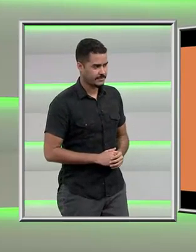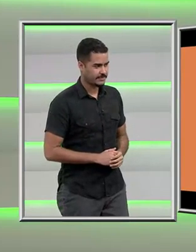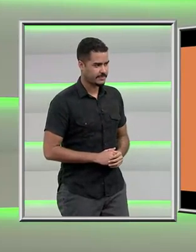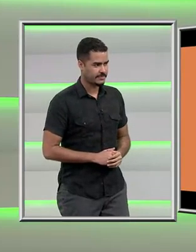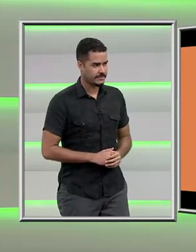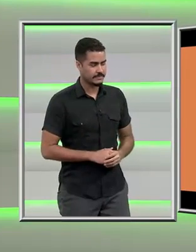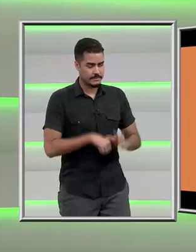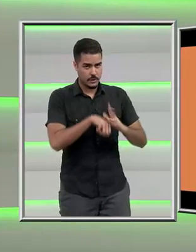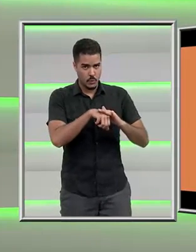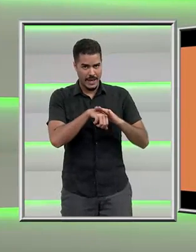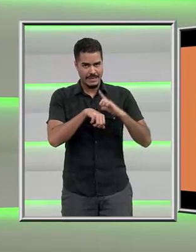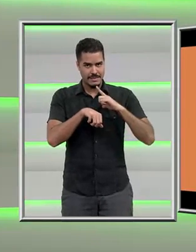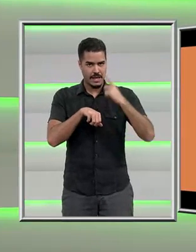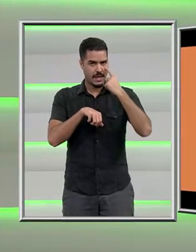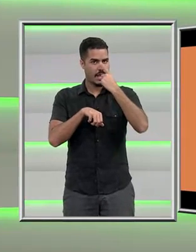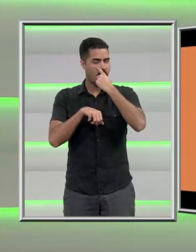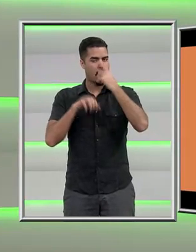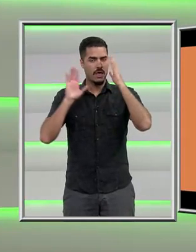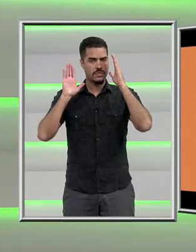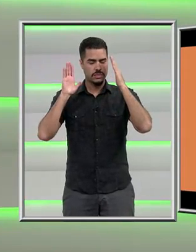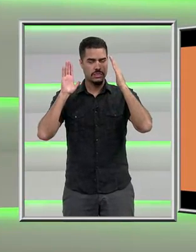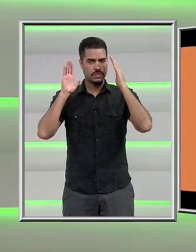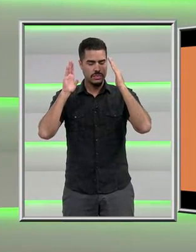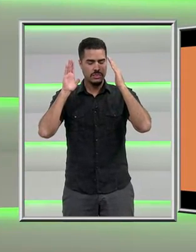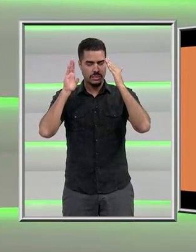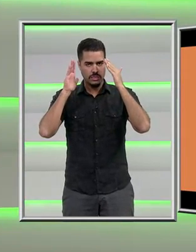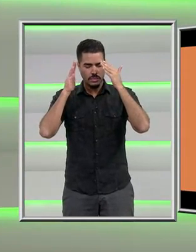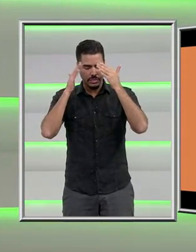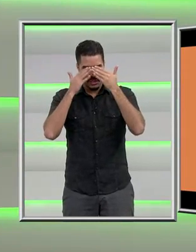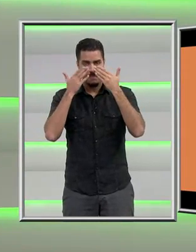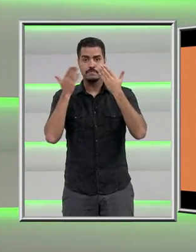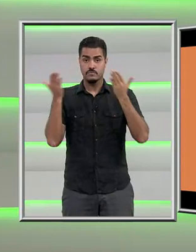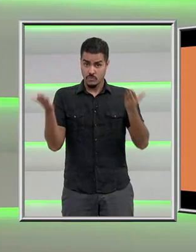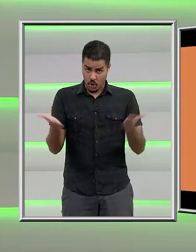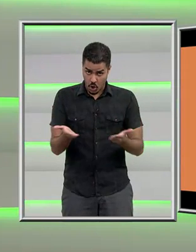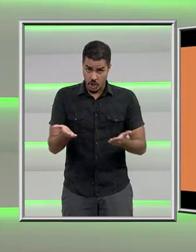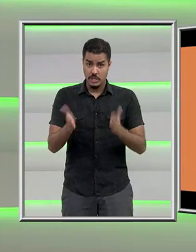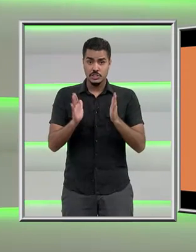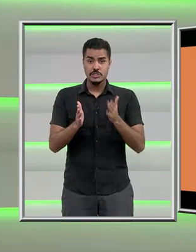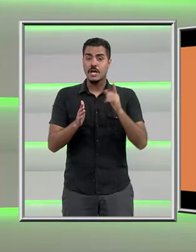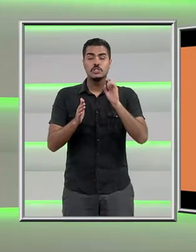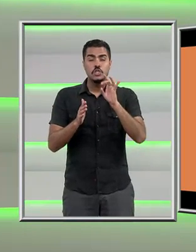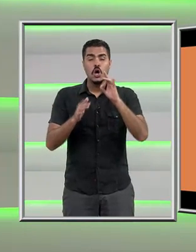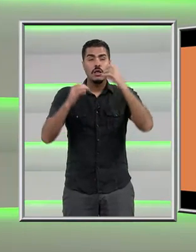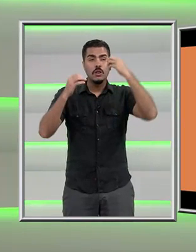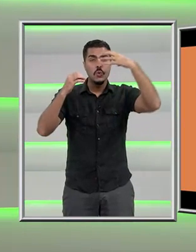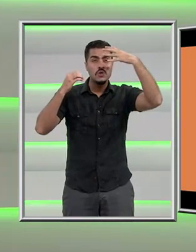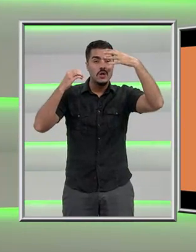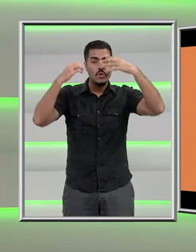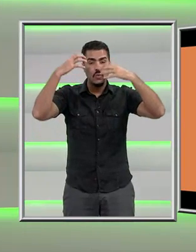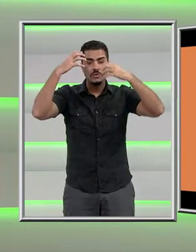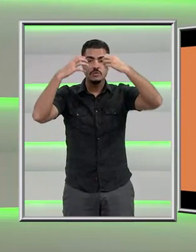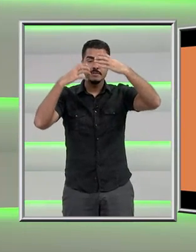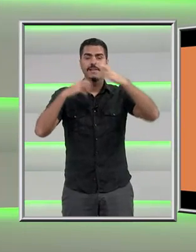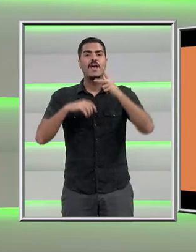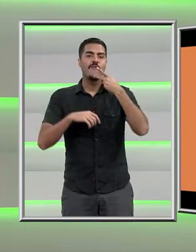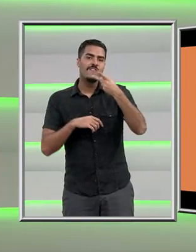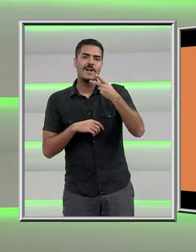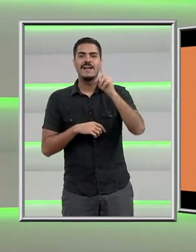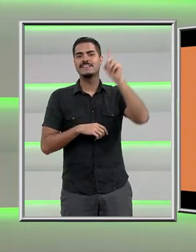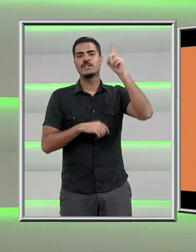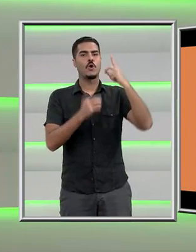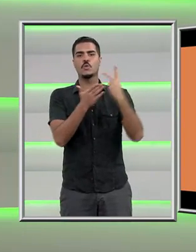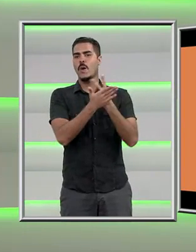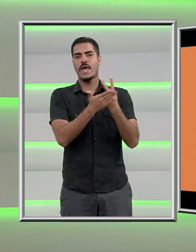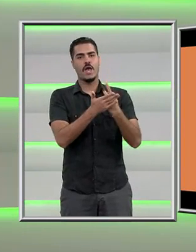Como a doença é progressiva, o meu campo visual foi fechando e hoje eu tenho só percepção de luzes. Eu falo que Deus não errou quando me fez